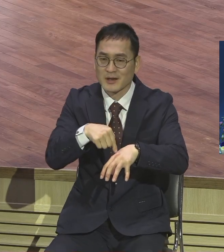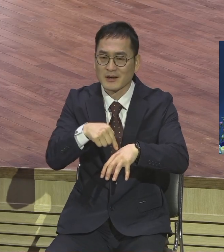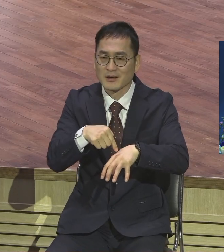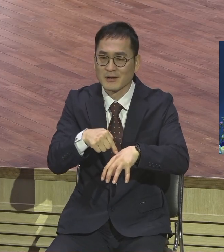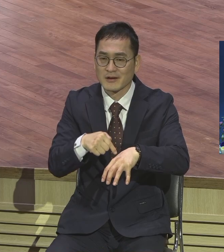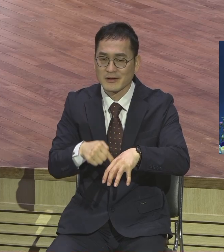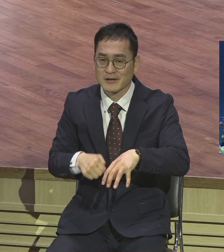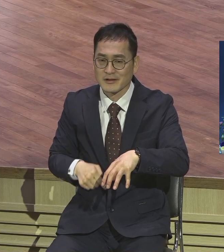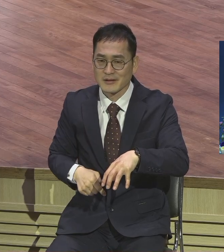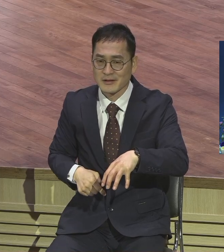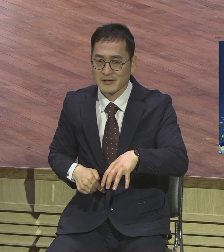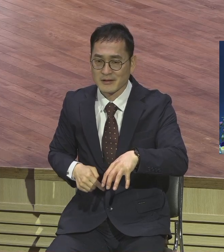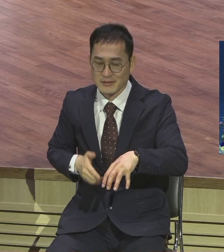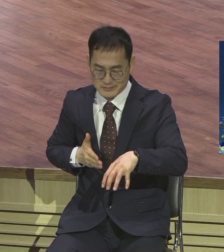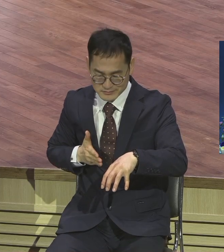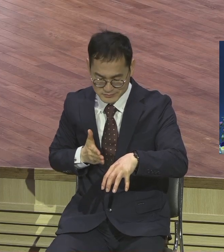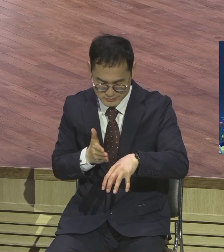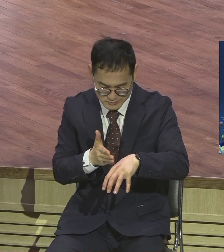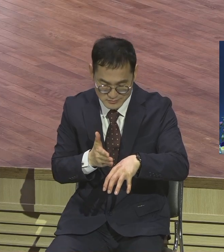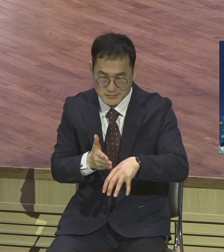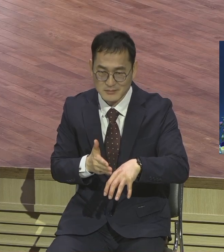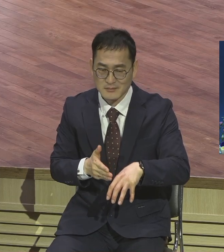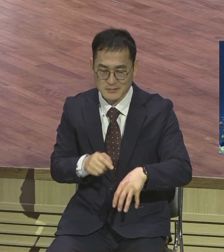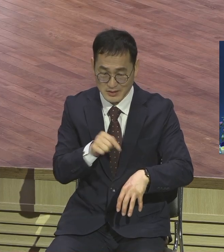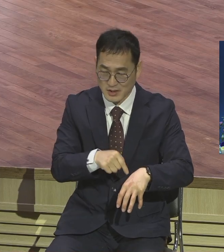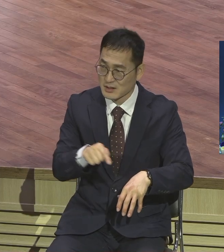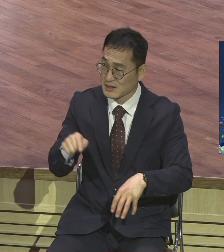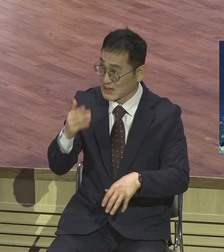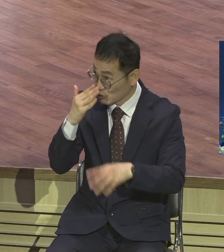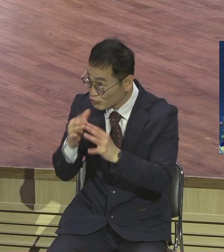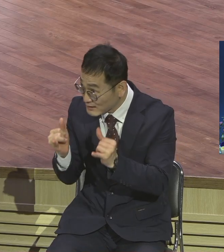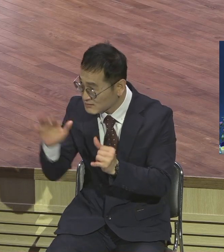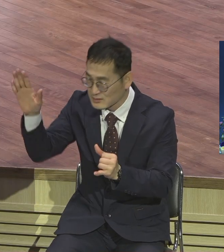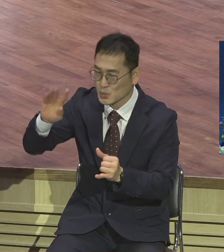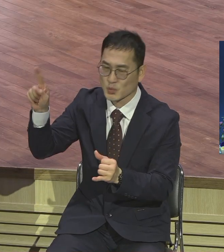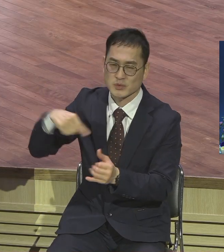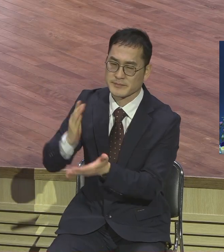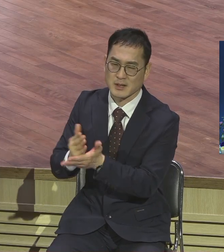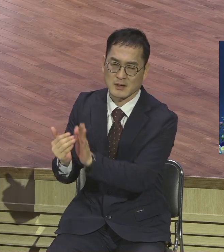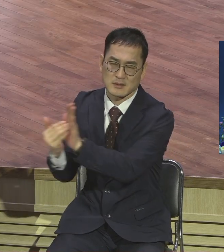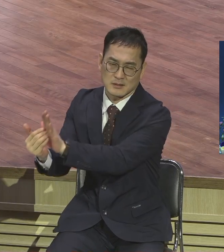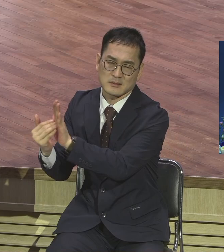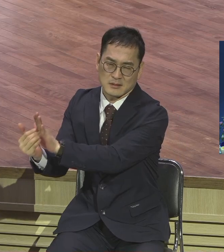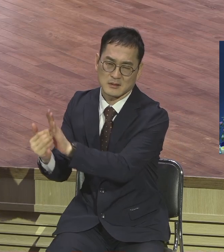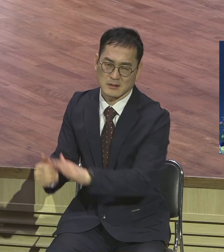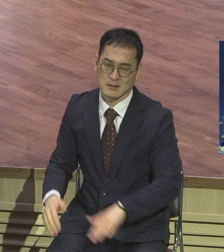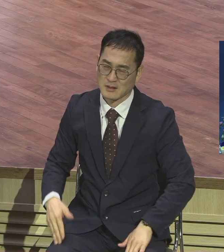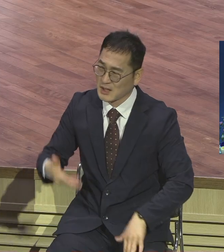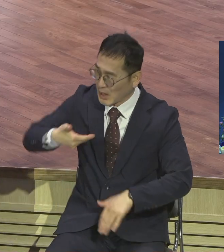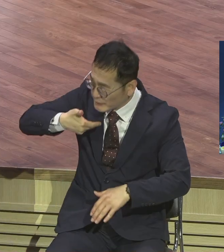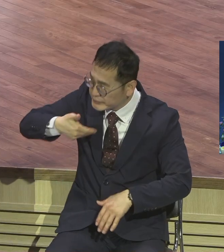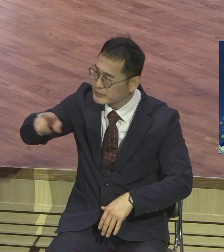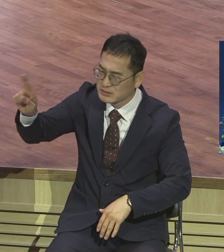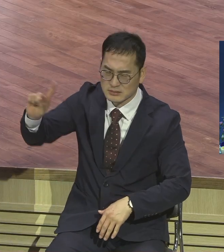역사적 적대관계 때문에 그렇게 받아주지 않으니까 이때 이